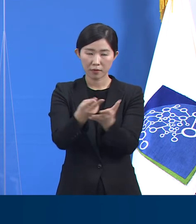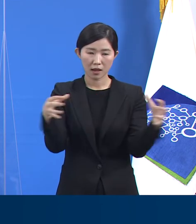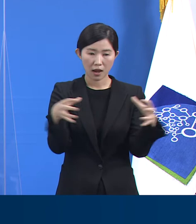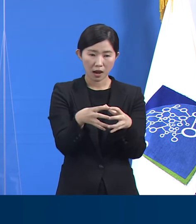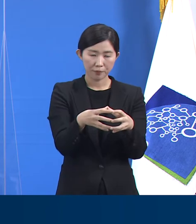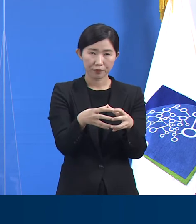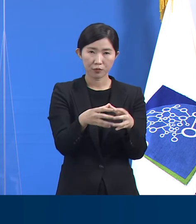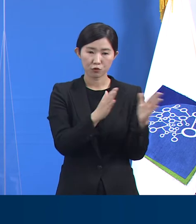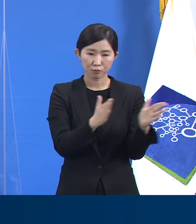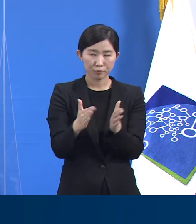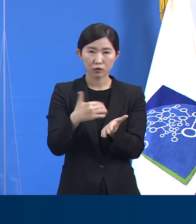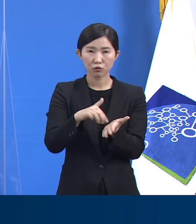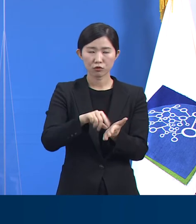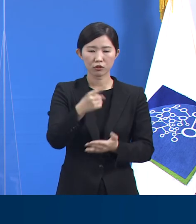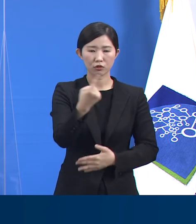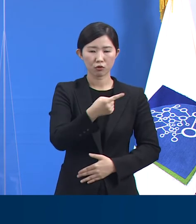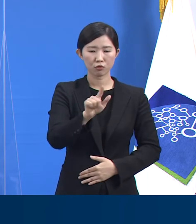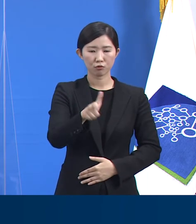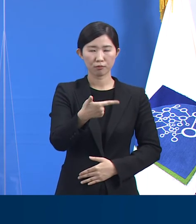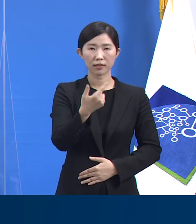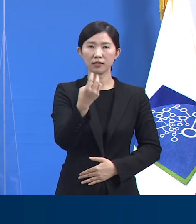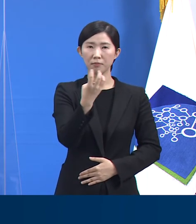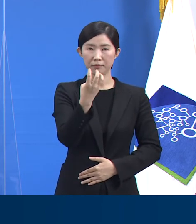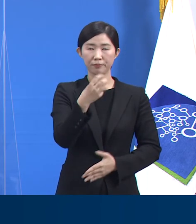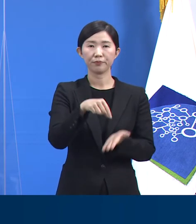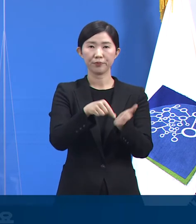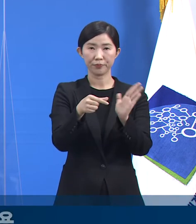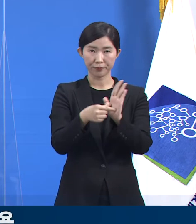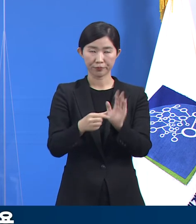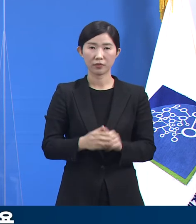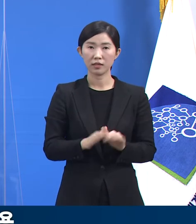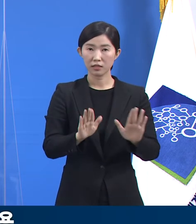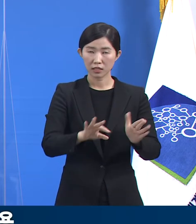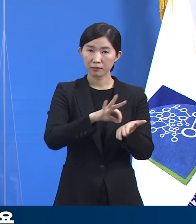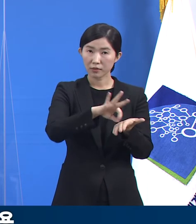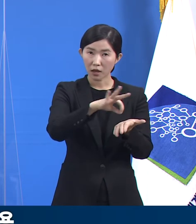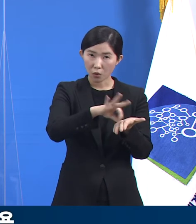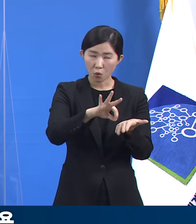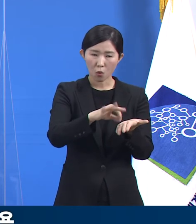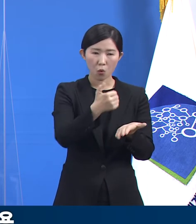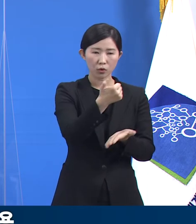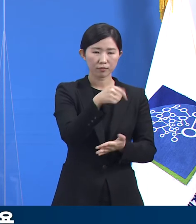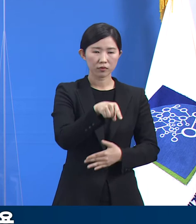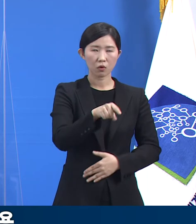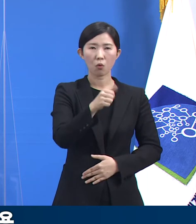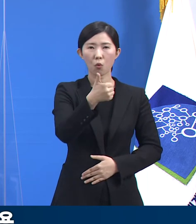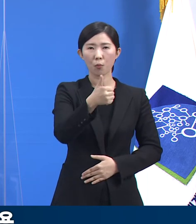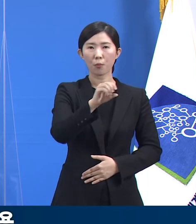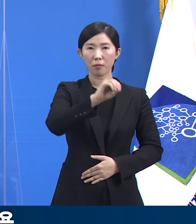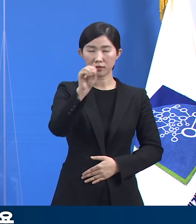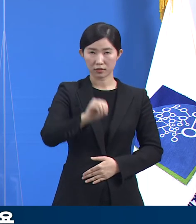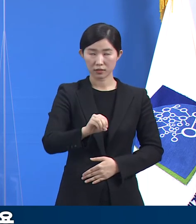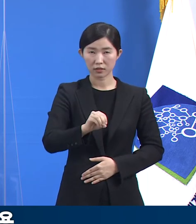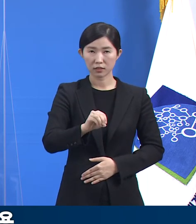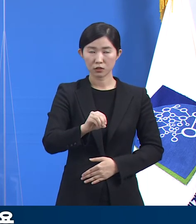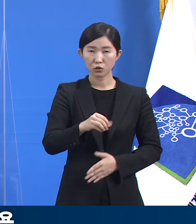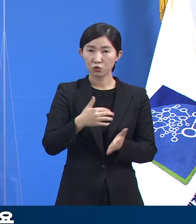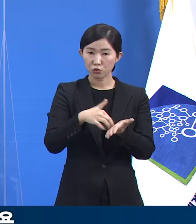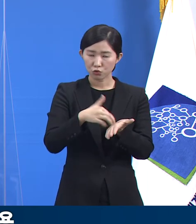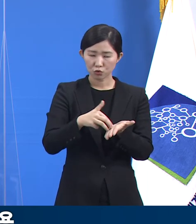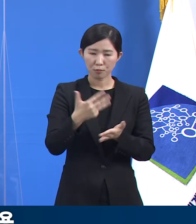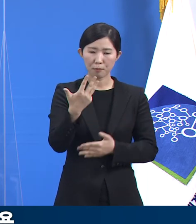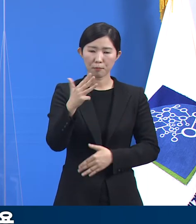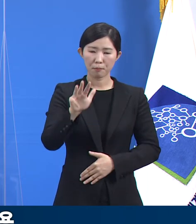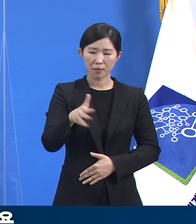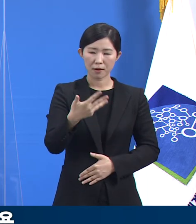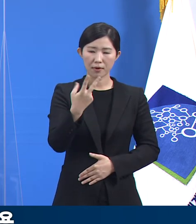,630개입니다. 현재 병상 가동률은 50.5%로 823개 병상을 사용하고